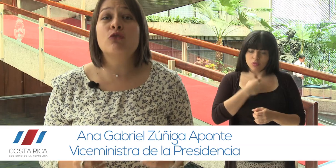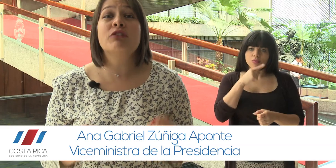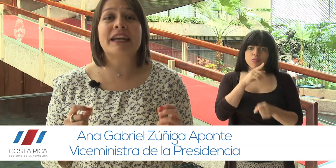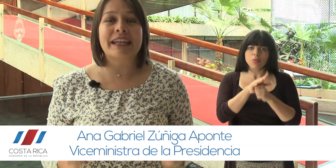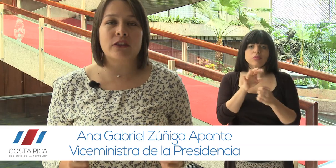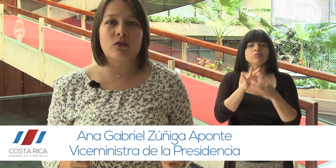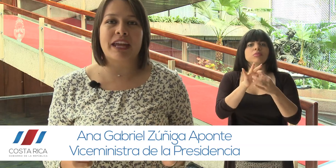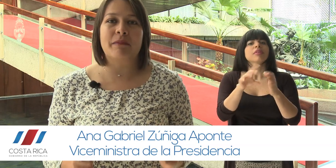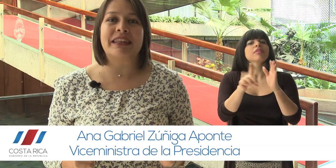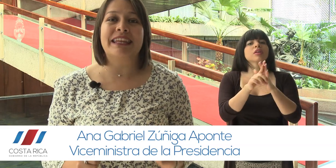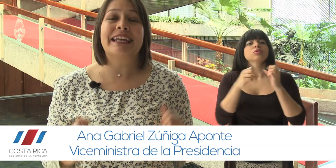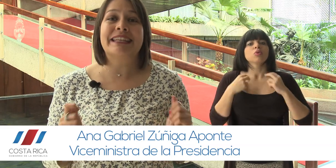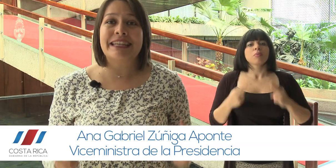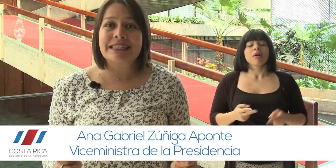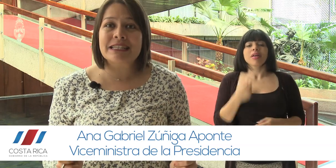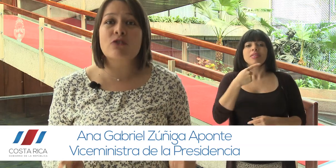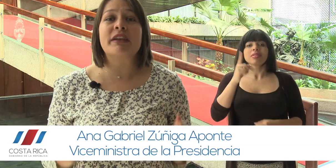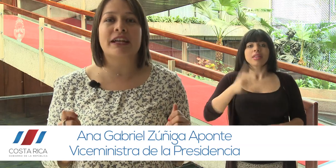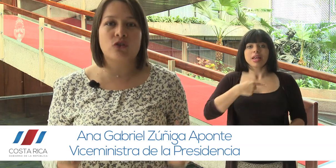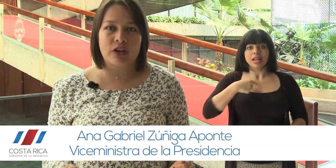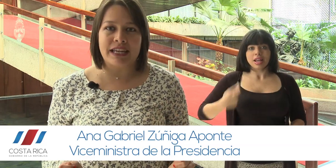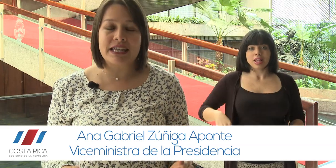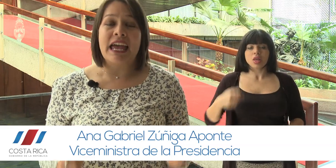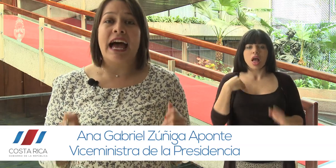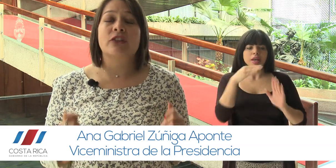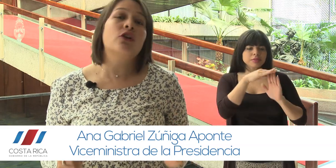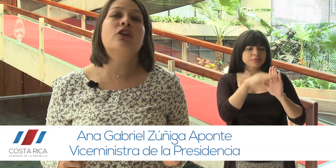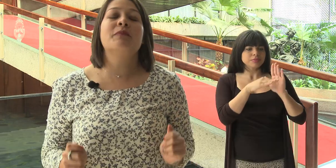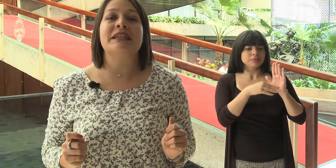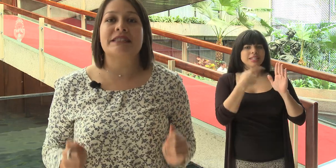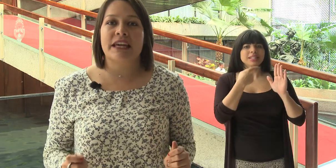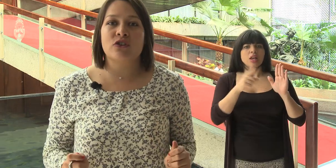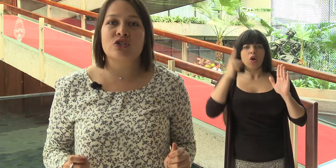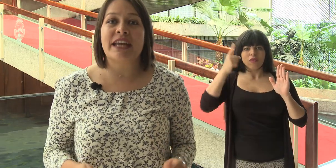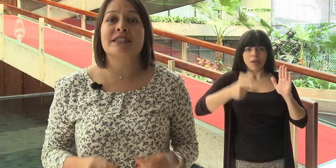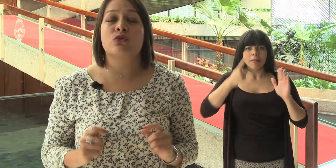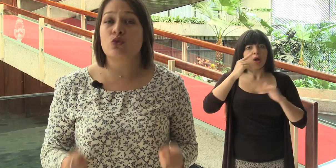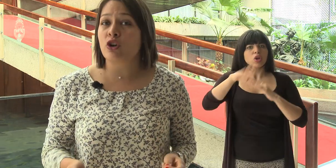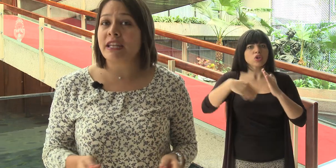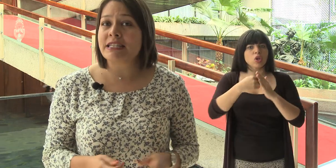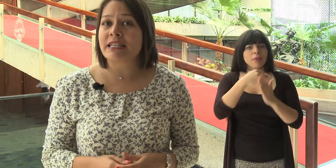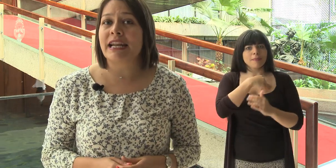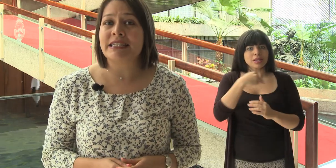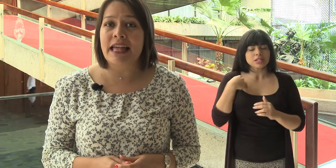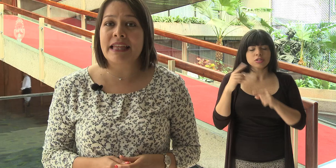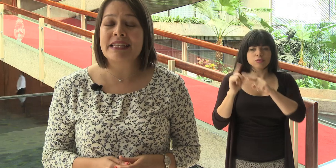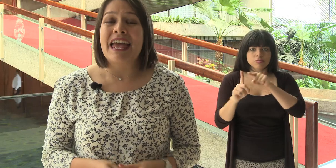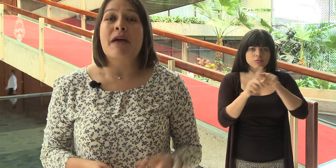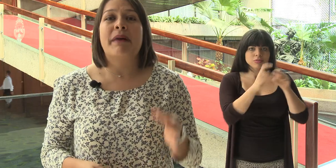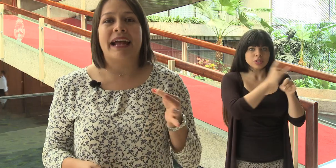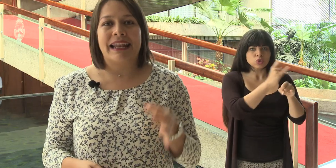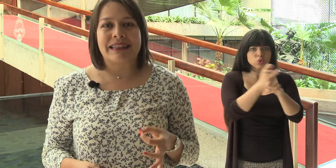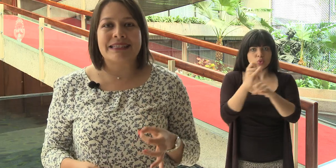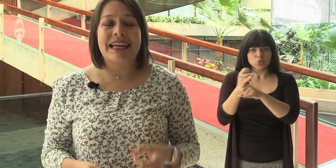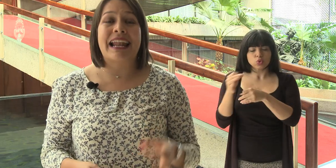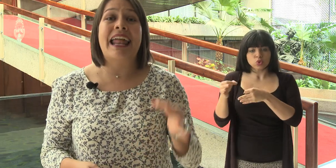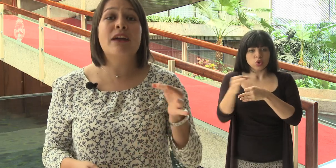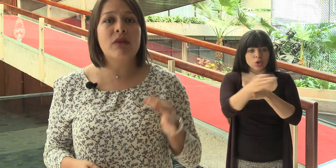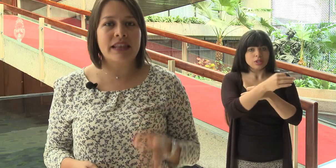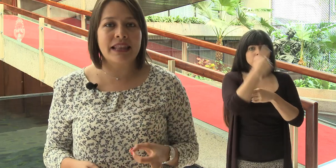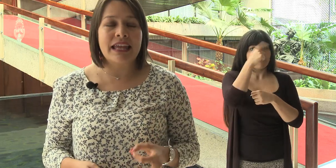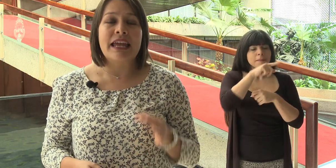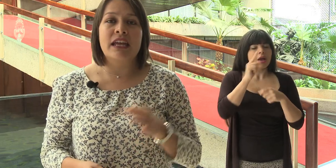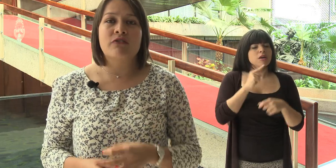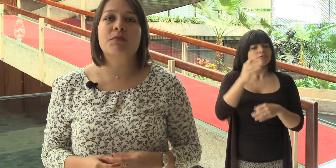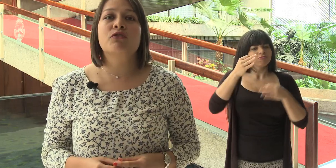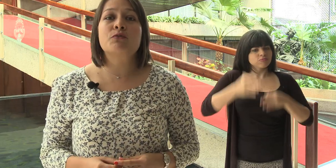generando un decreto que emite directrices obligatorias a todos los ministerios e instituciones descentralizadas para garantizar la